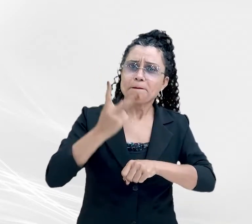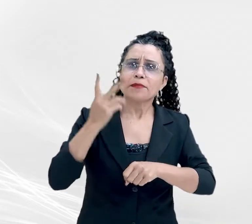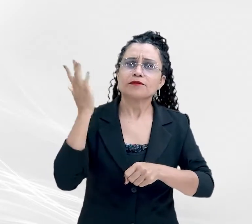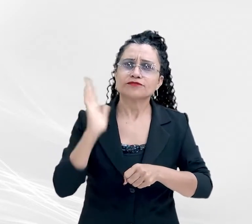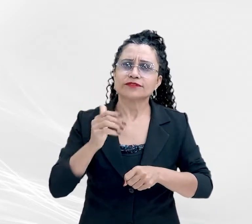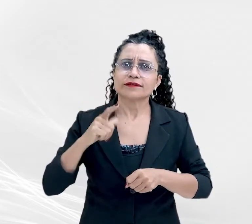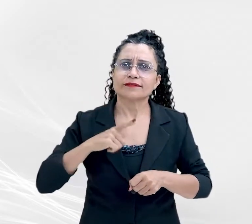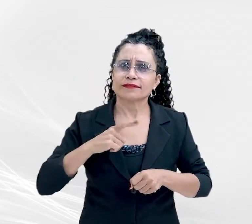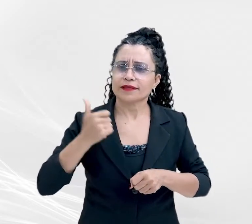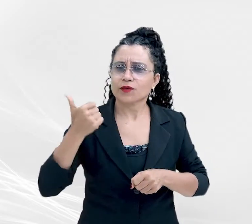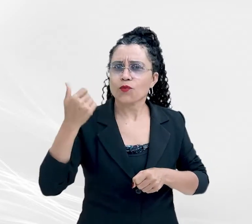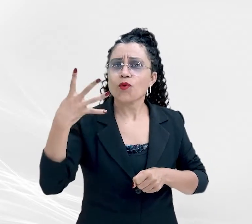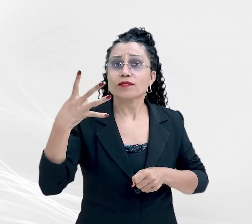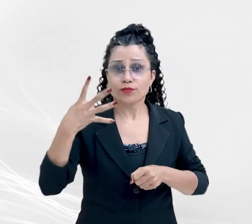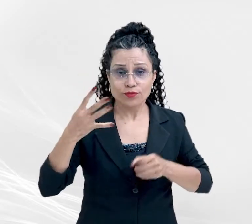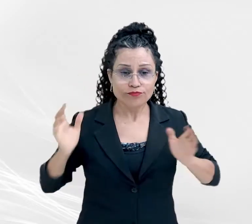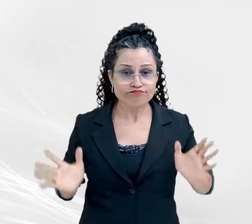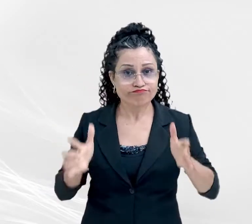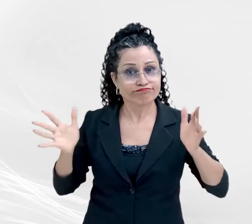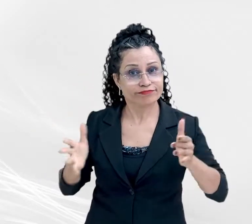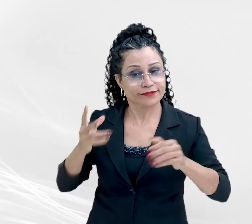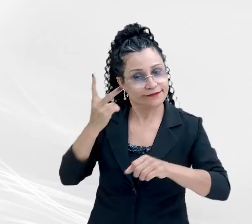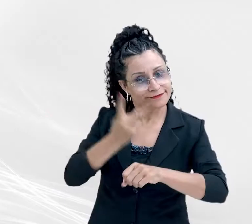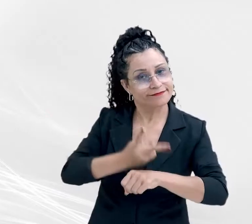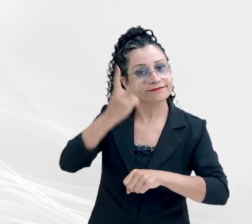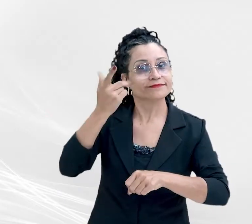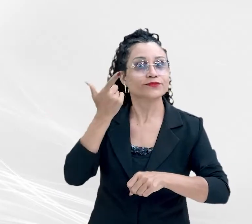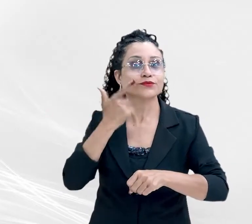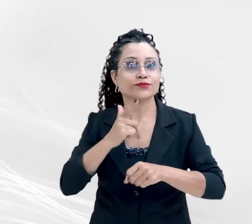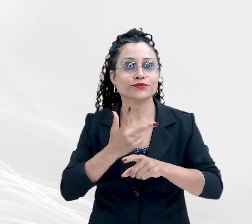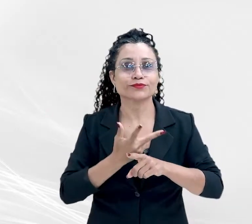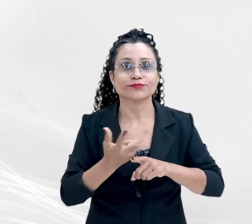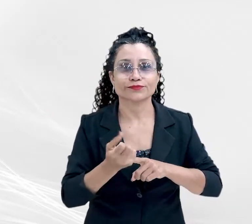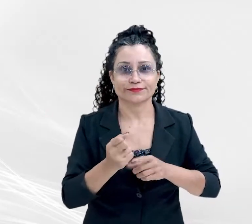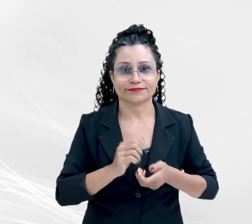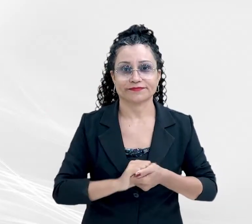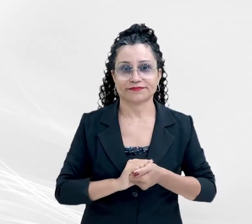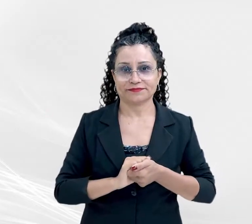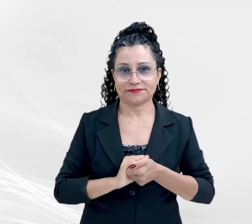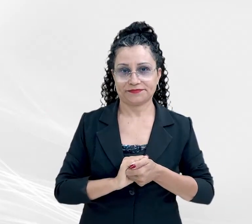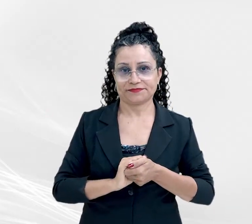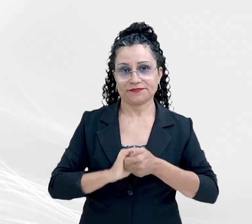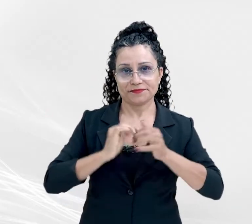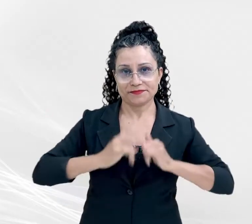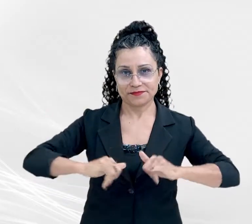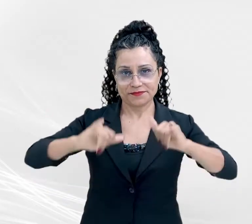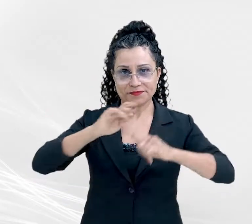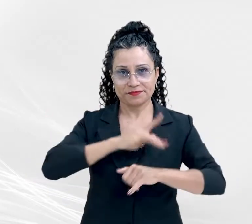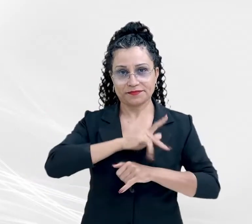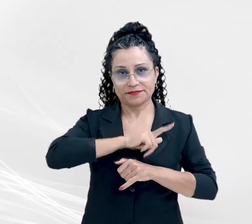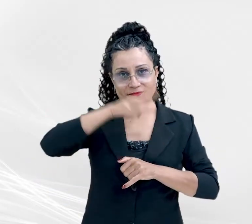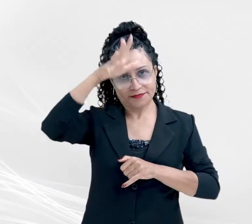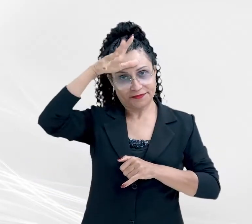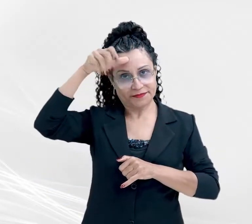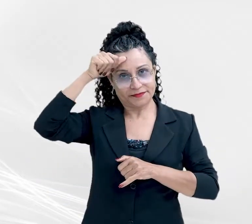iniciativas premiadas. Este é um conteúdo do Ministério Público do Estado de Mato Grosso.